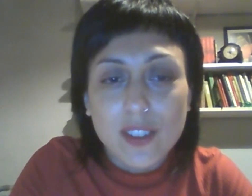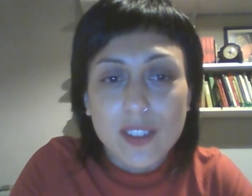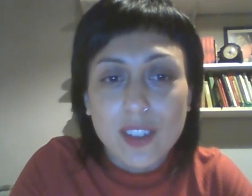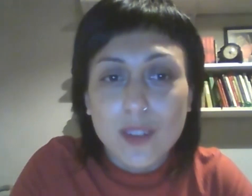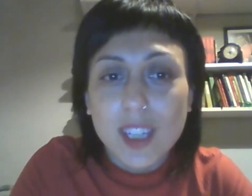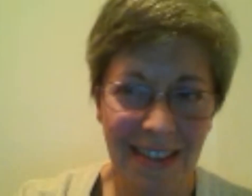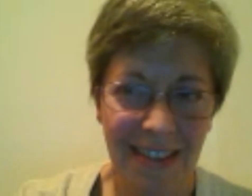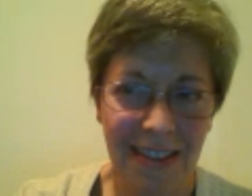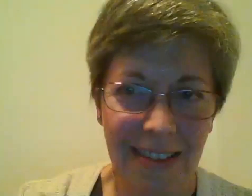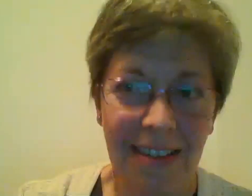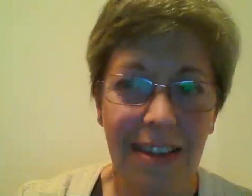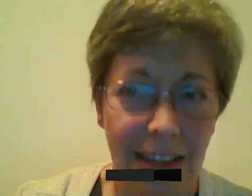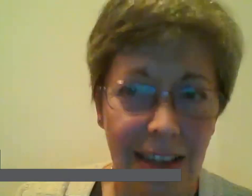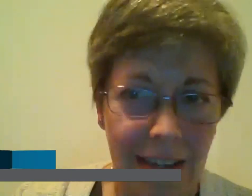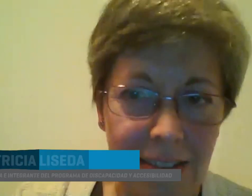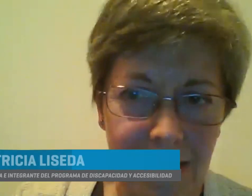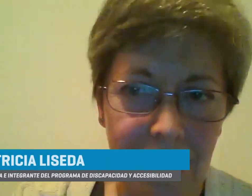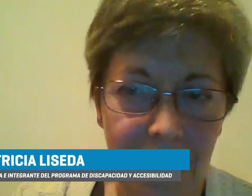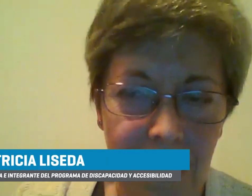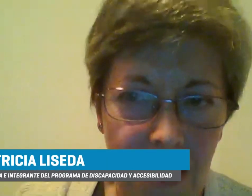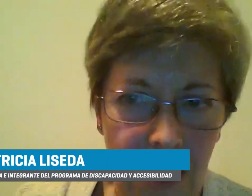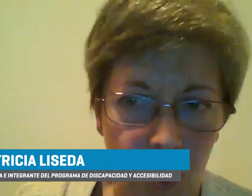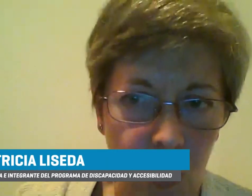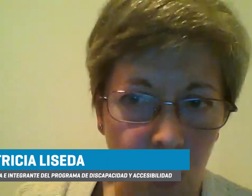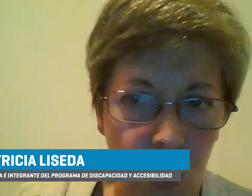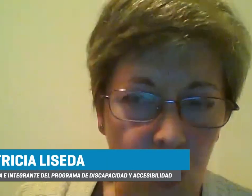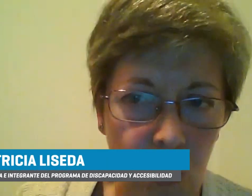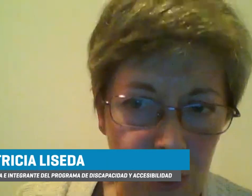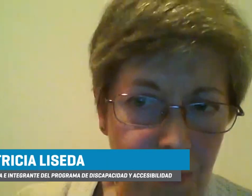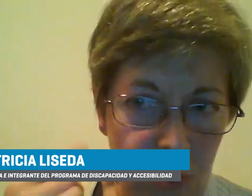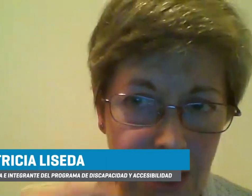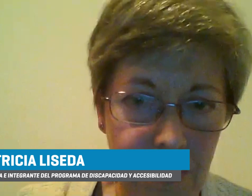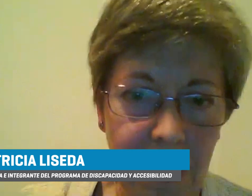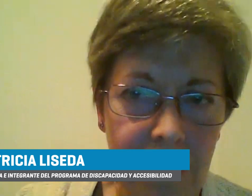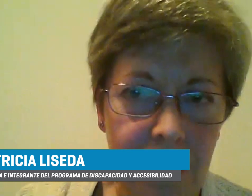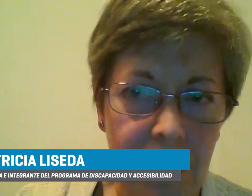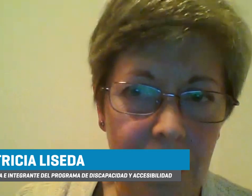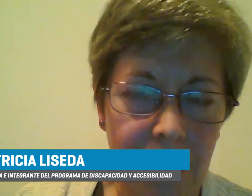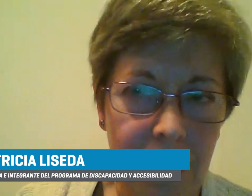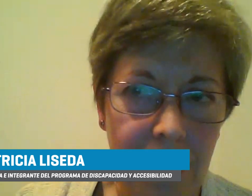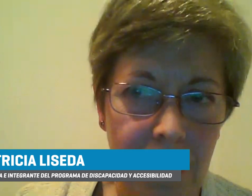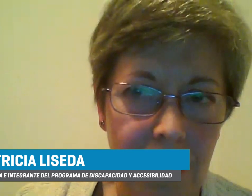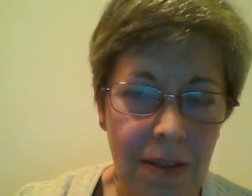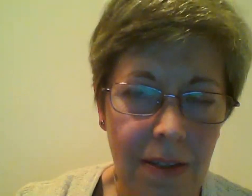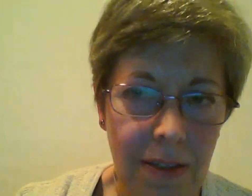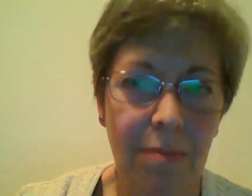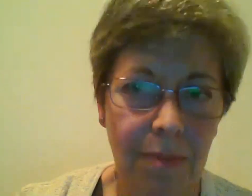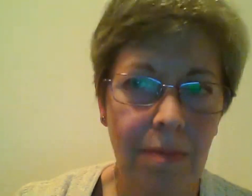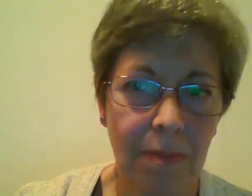nos escuchás así ya te cedemos la palabra y llega si todo perfecto